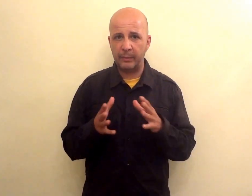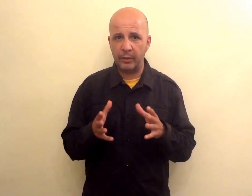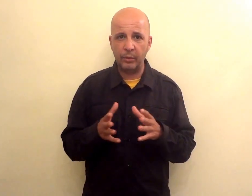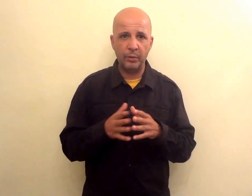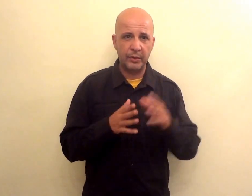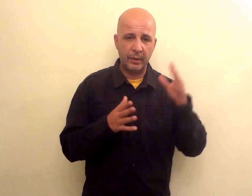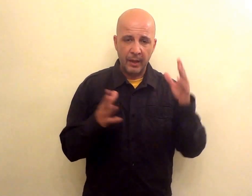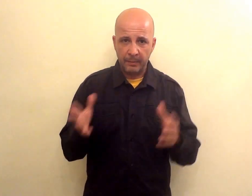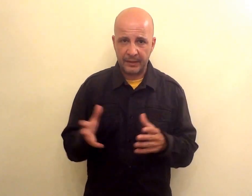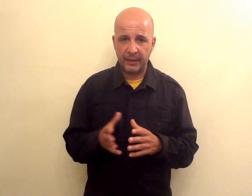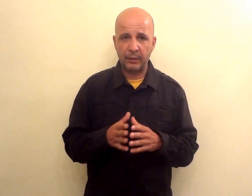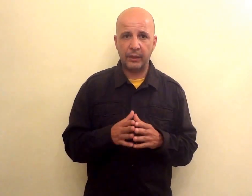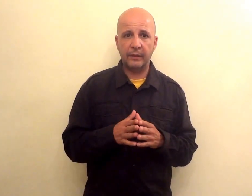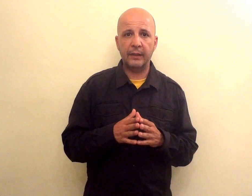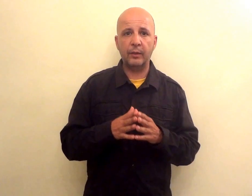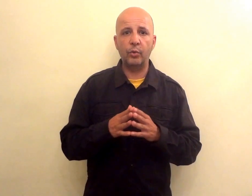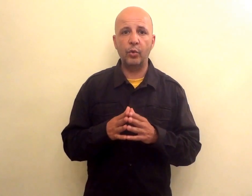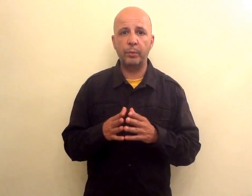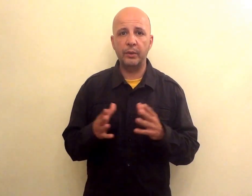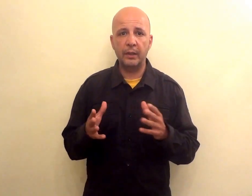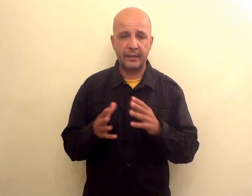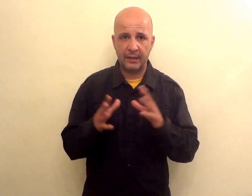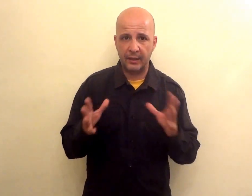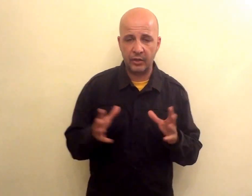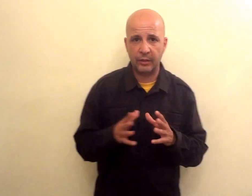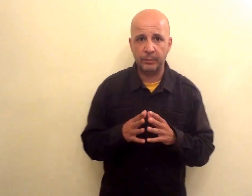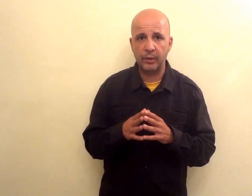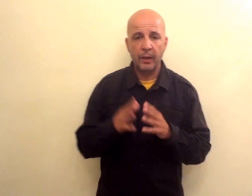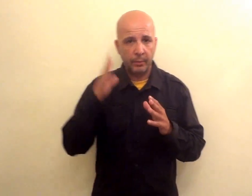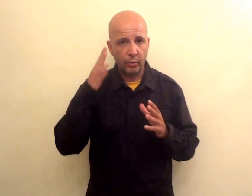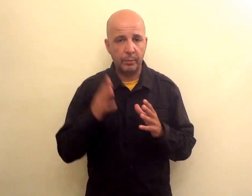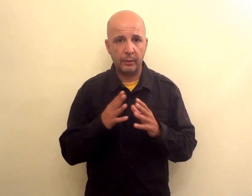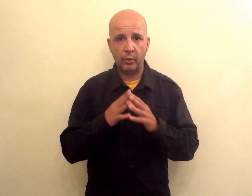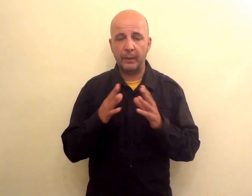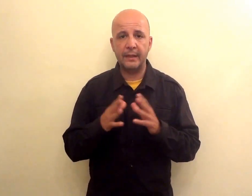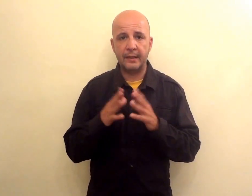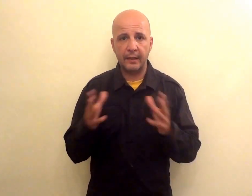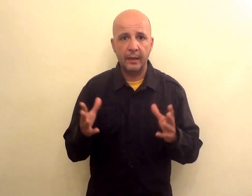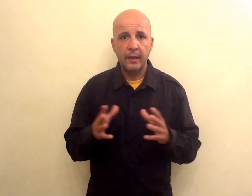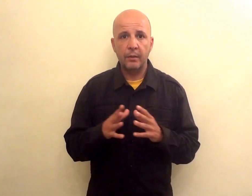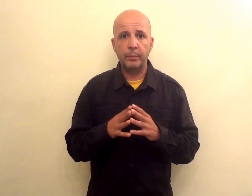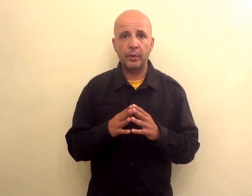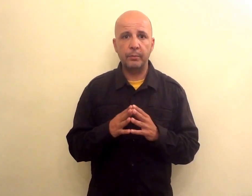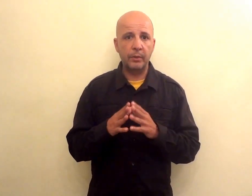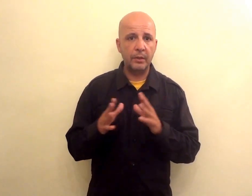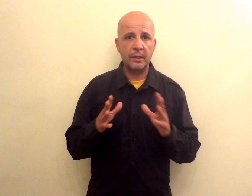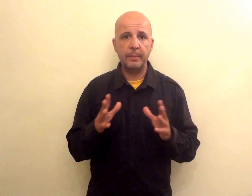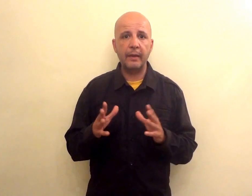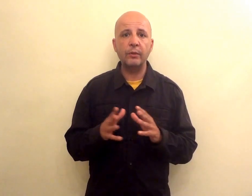pericolosi Mascherano cade a terra con un colpo alla testa anche un po' di spavento